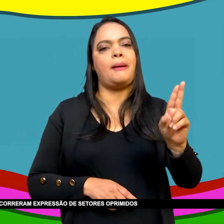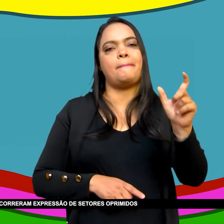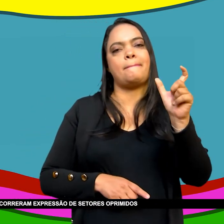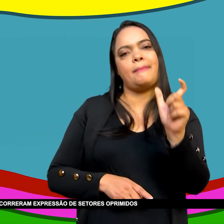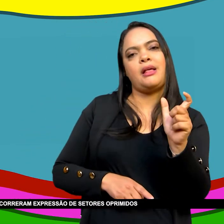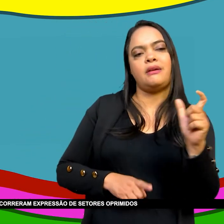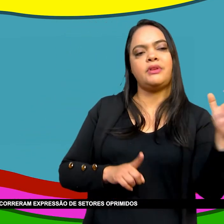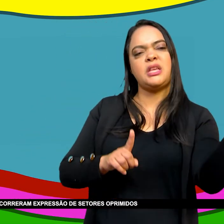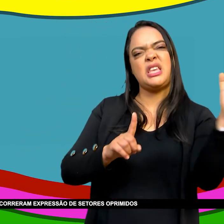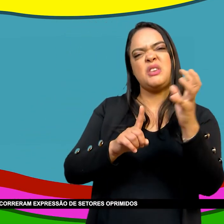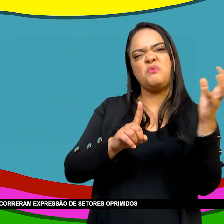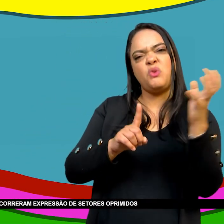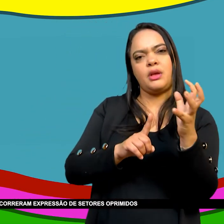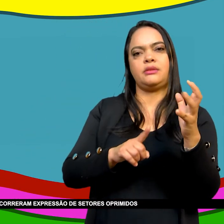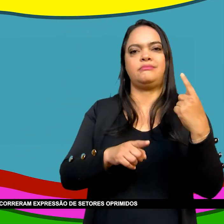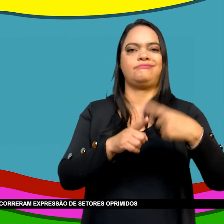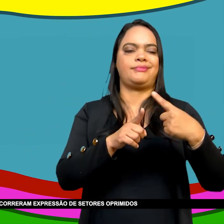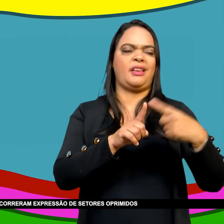república de 1917